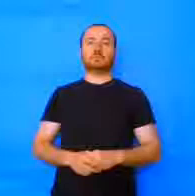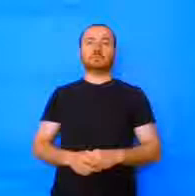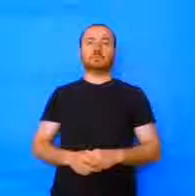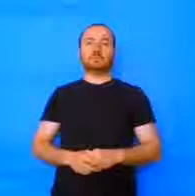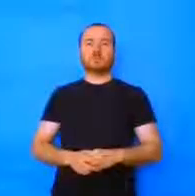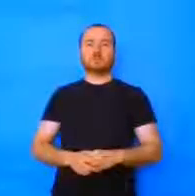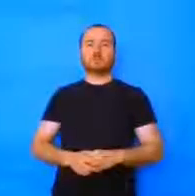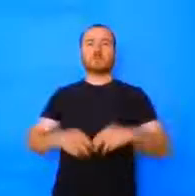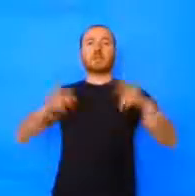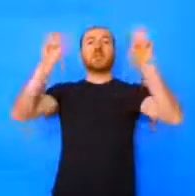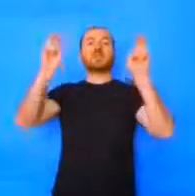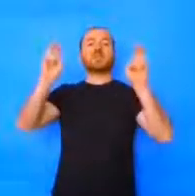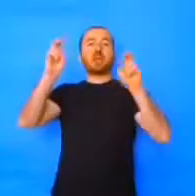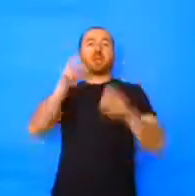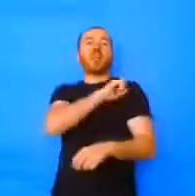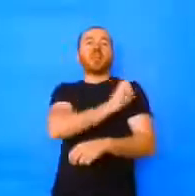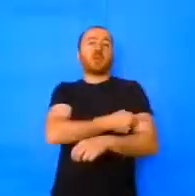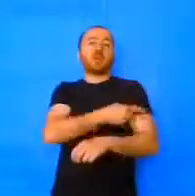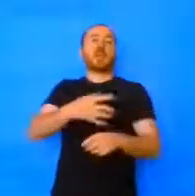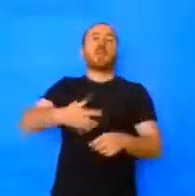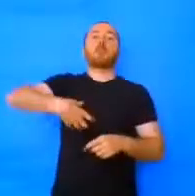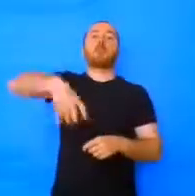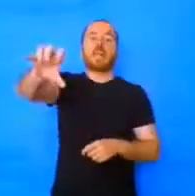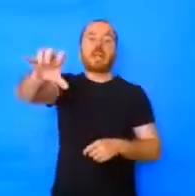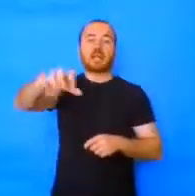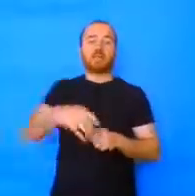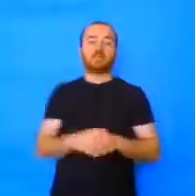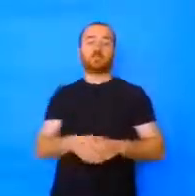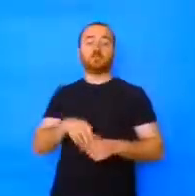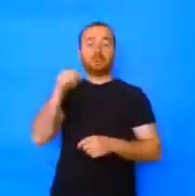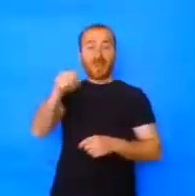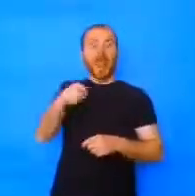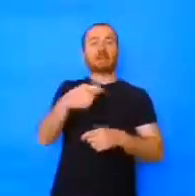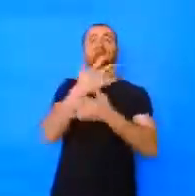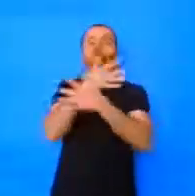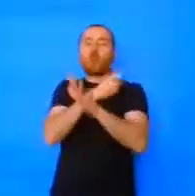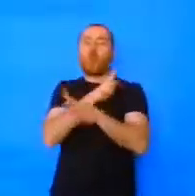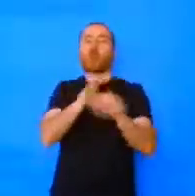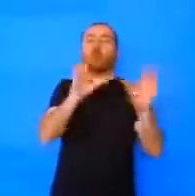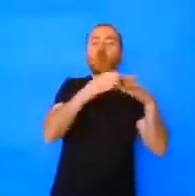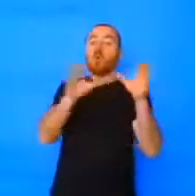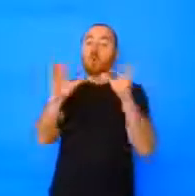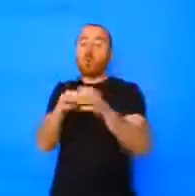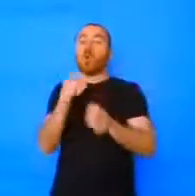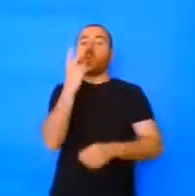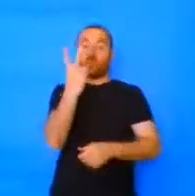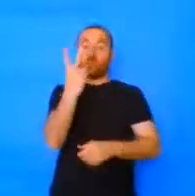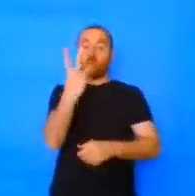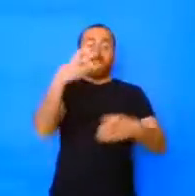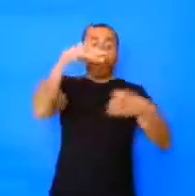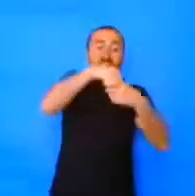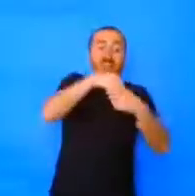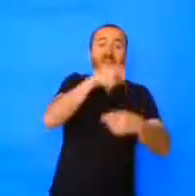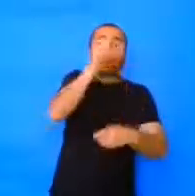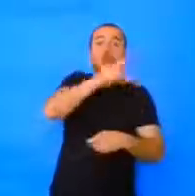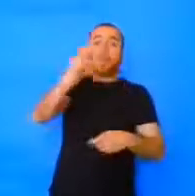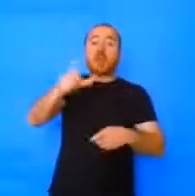Título, la petanca. La petanca es un juego con dos equipos. Dentro de cada equipo hay dos jugadores.